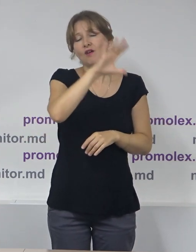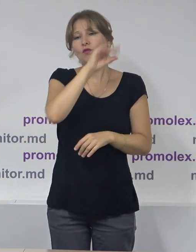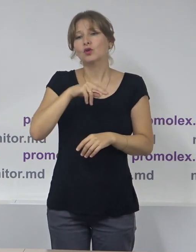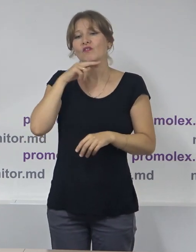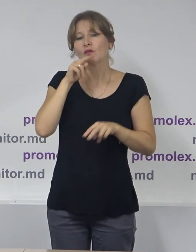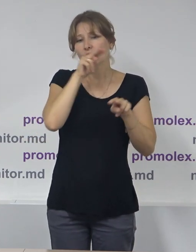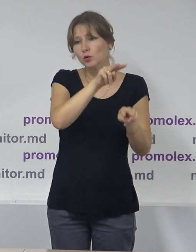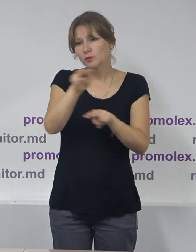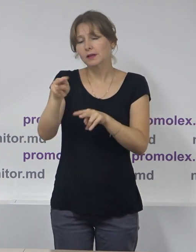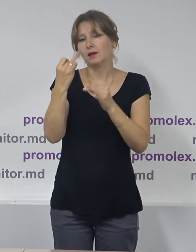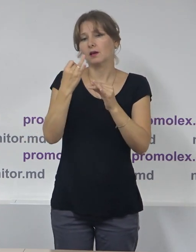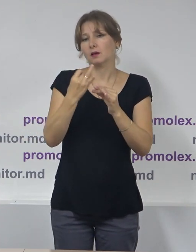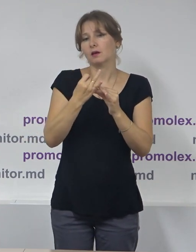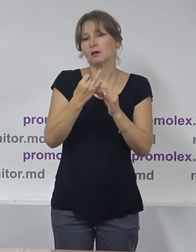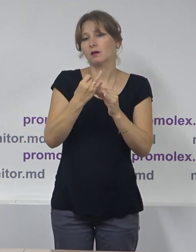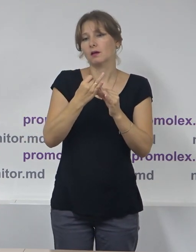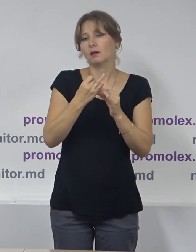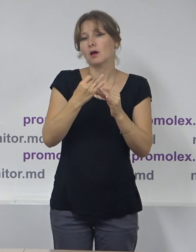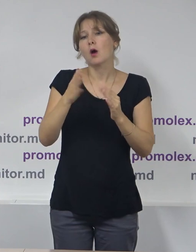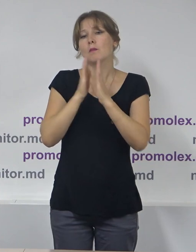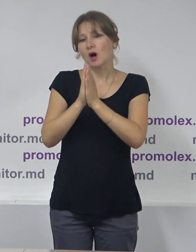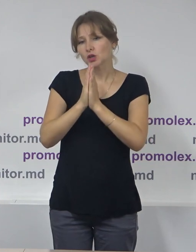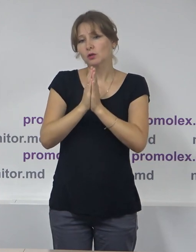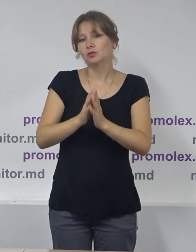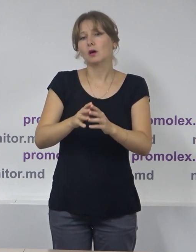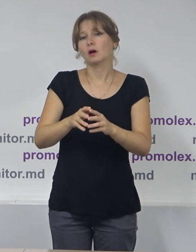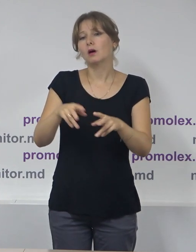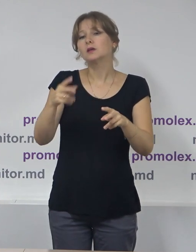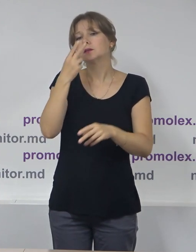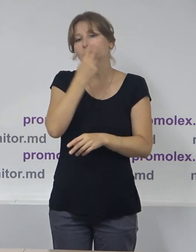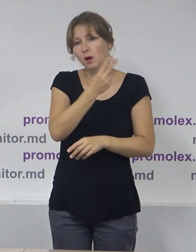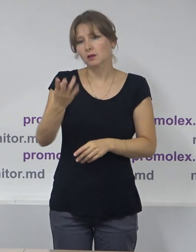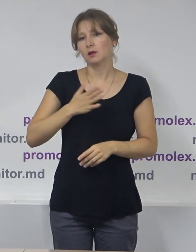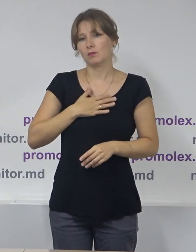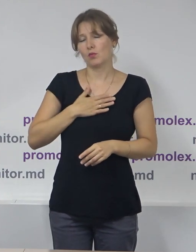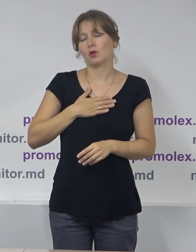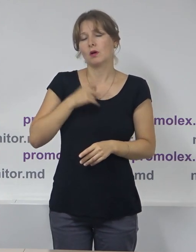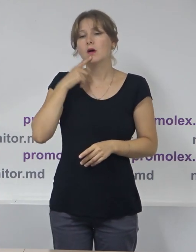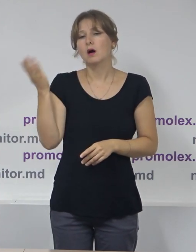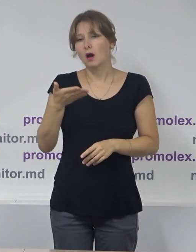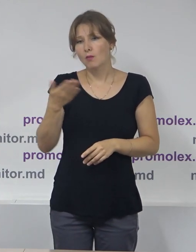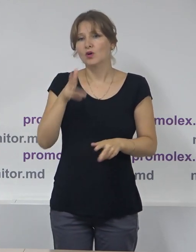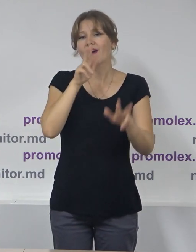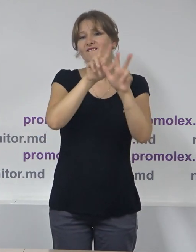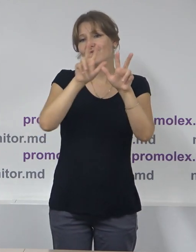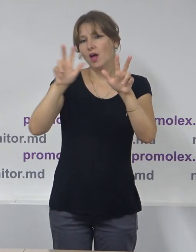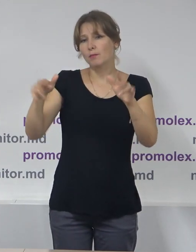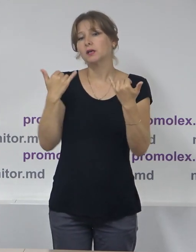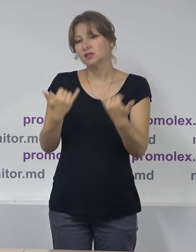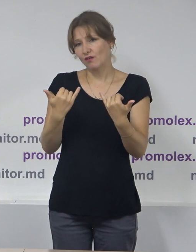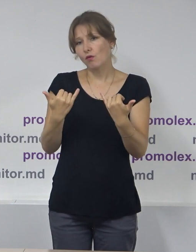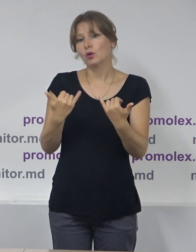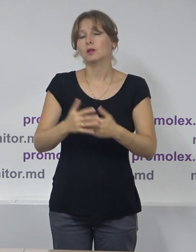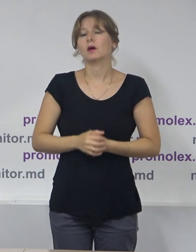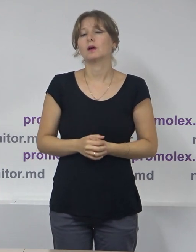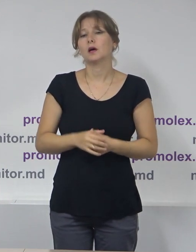alegerilor și așa mai departe. Vă rog să urmăriți raportul nostru, va fi publicat pe pagina web astăzi, probabil, reușim,